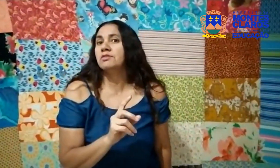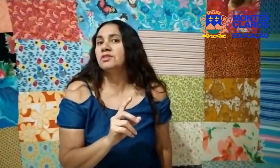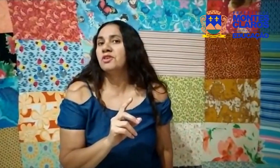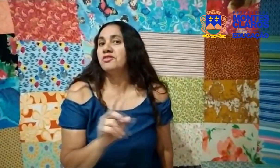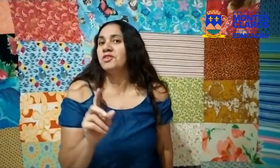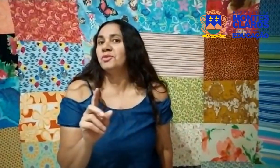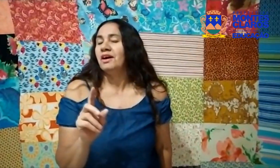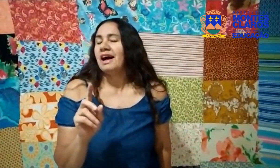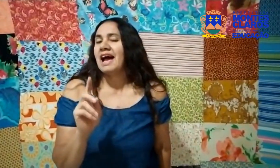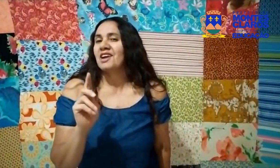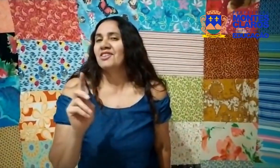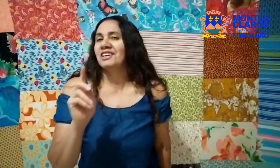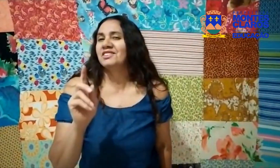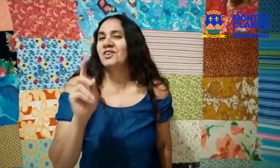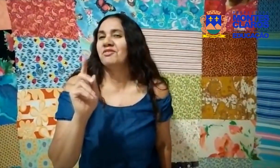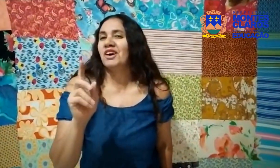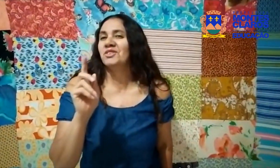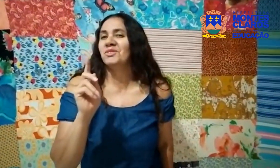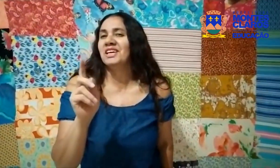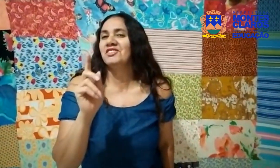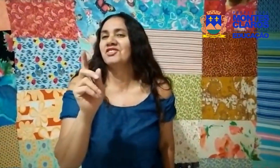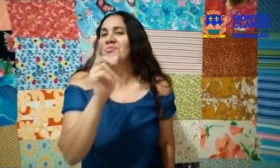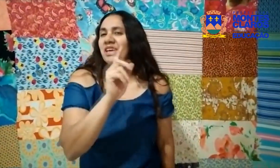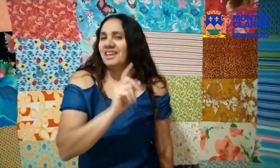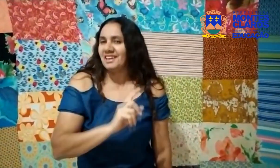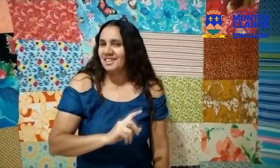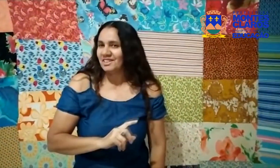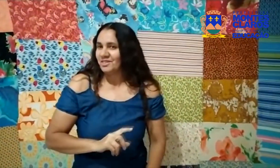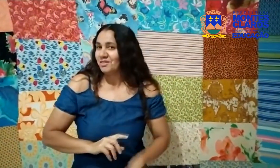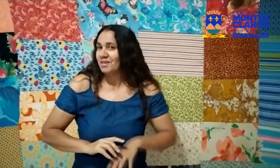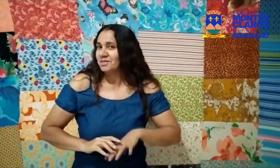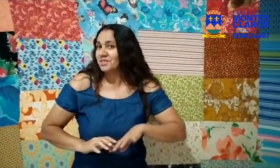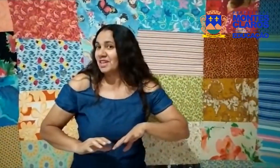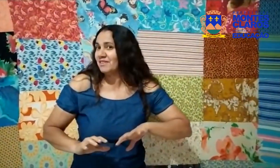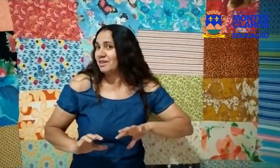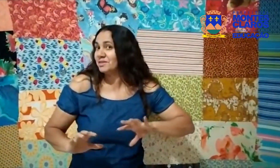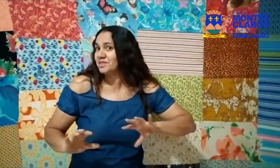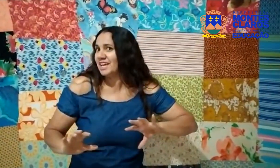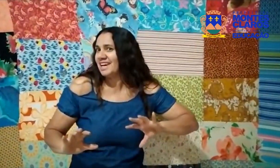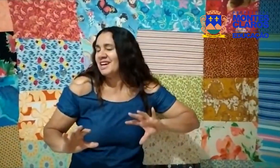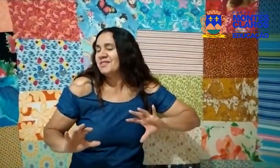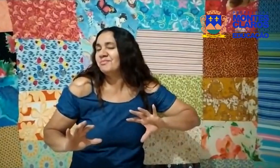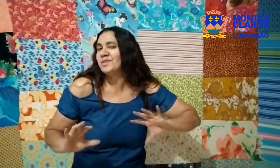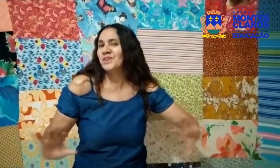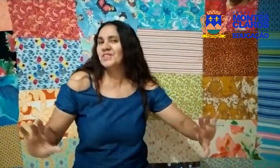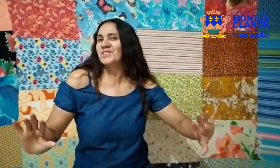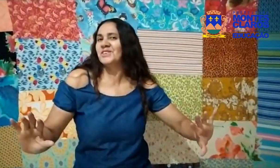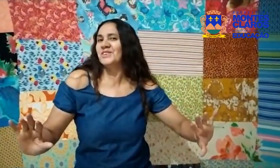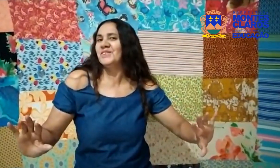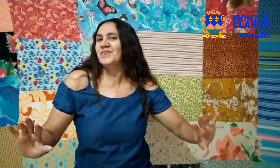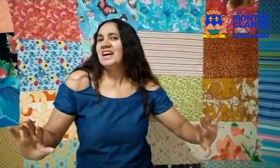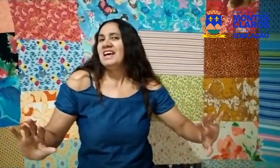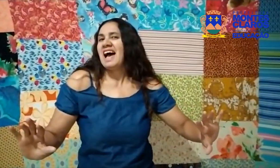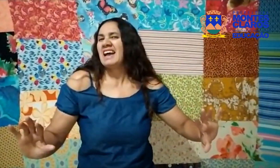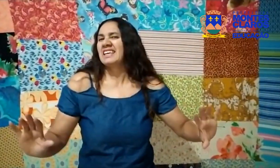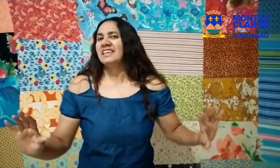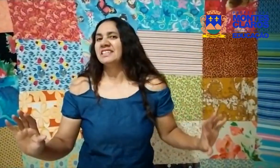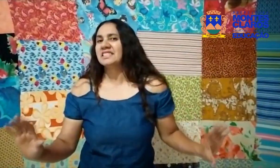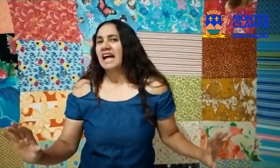quando ouviu Agora só falta o enchimento Vamos ver, vamos ver Pronto Aqui está